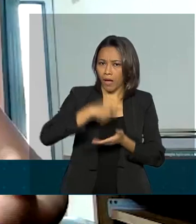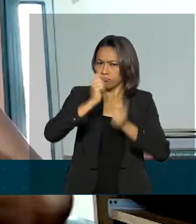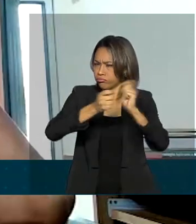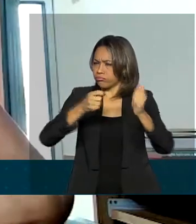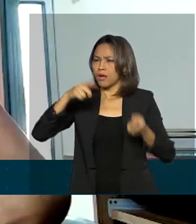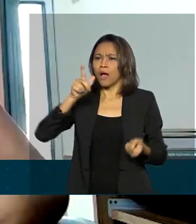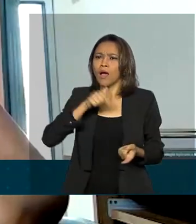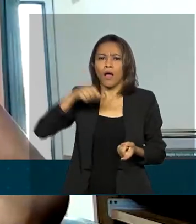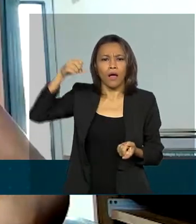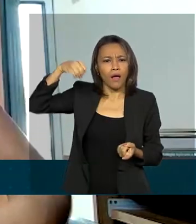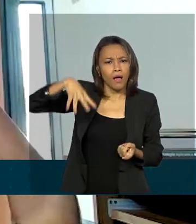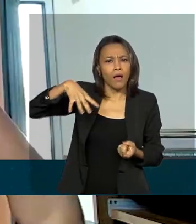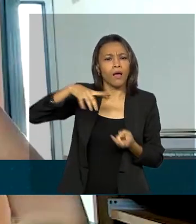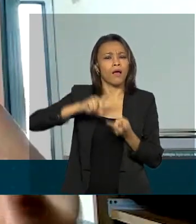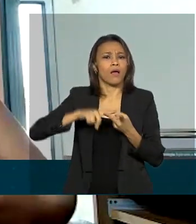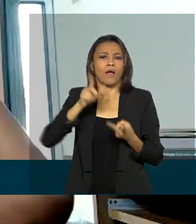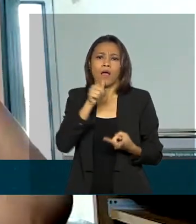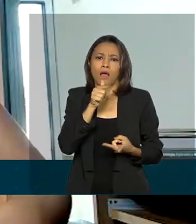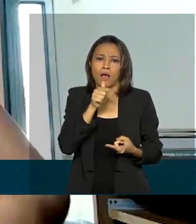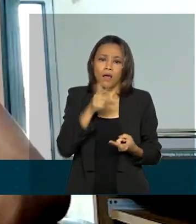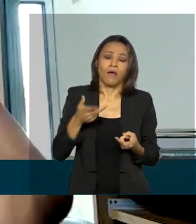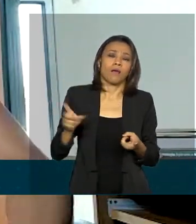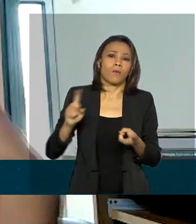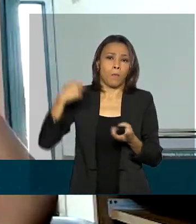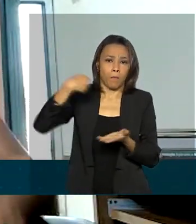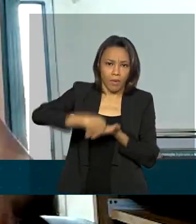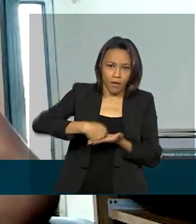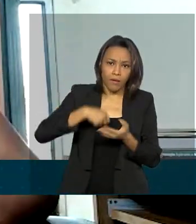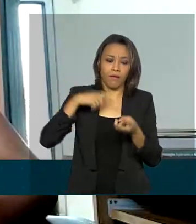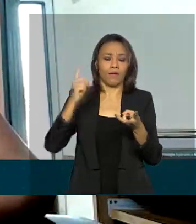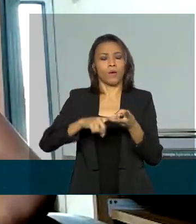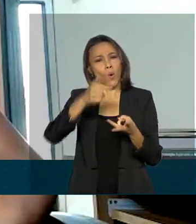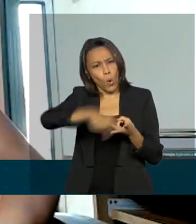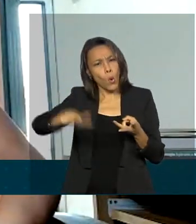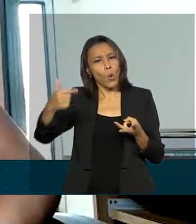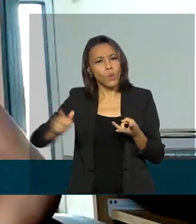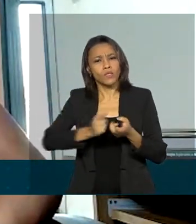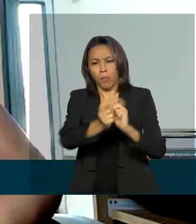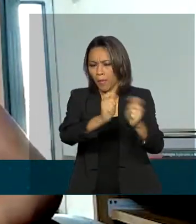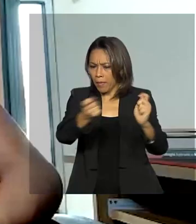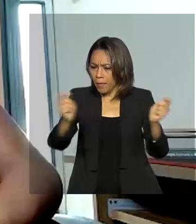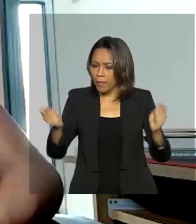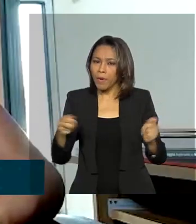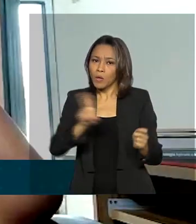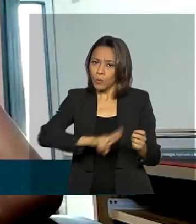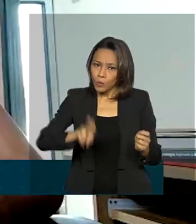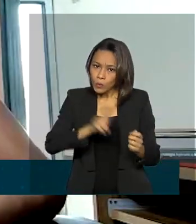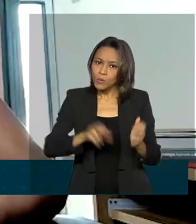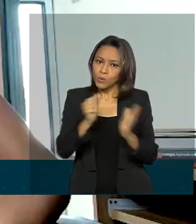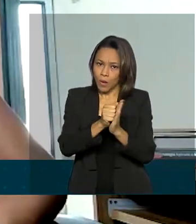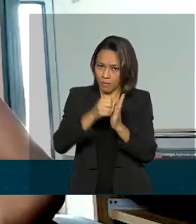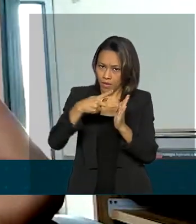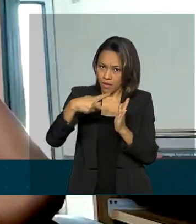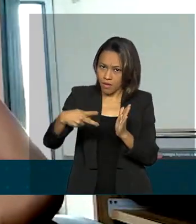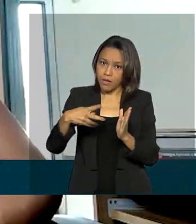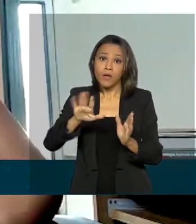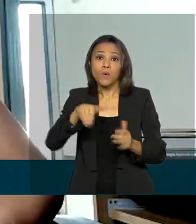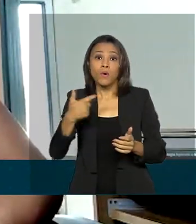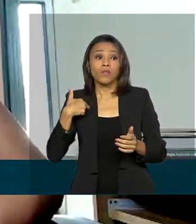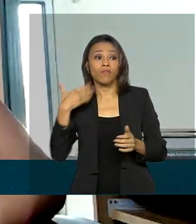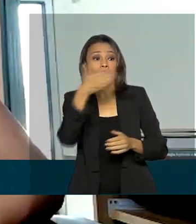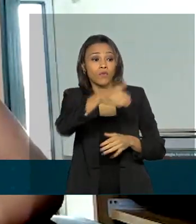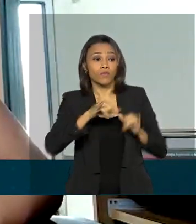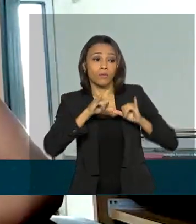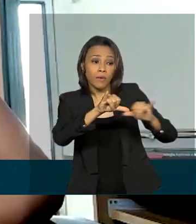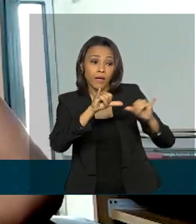de luz, conta de água, outras contas também, eu pago tudo pelo Caixa Tem. Quando eu quero ir no mercado